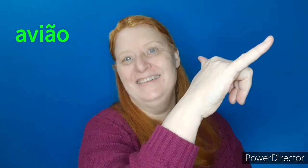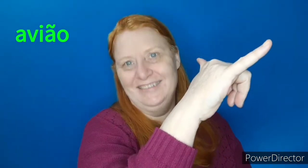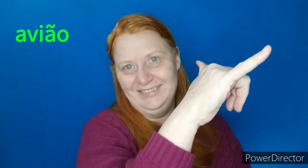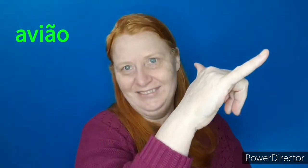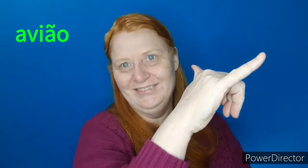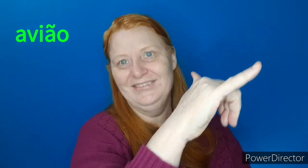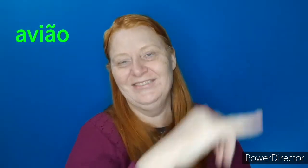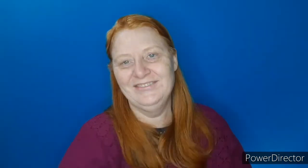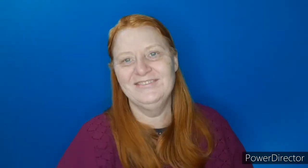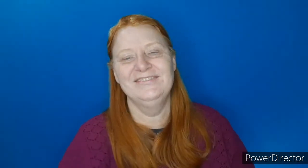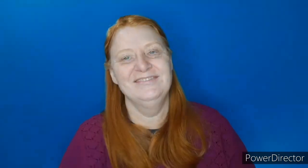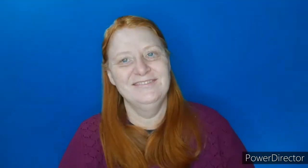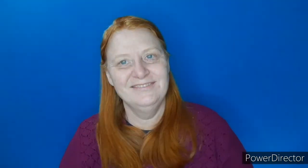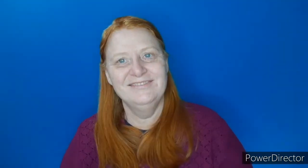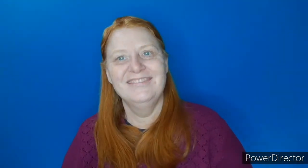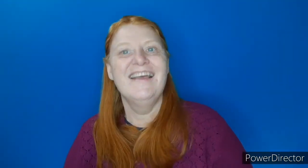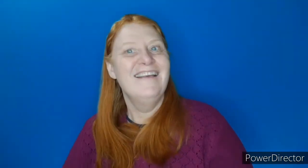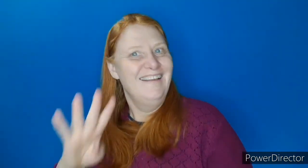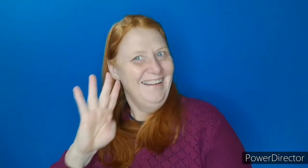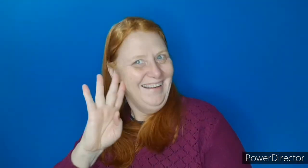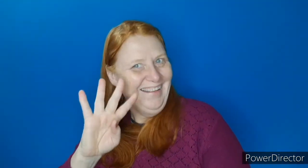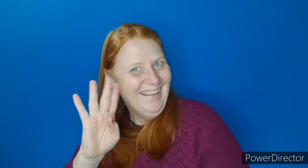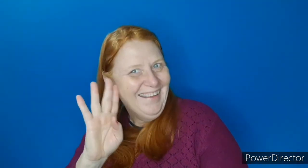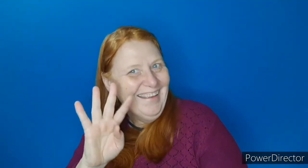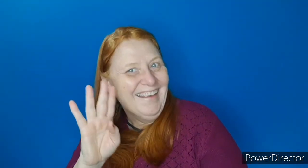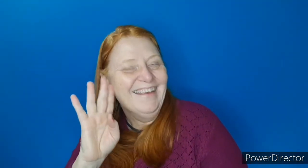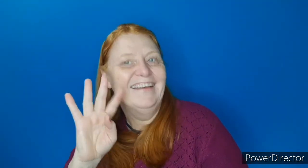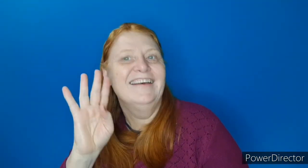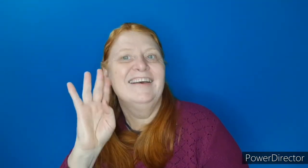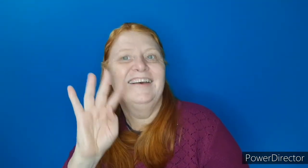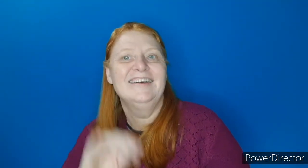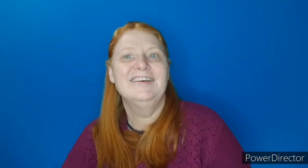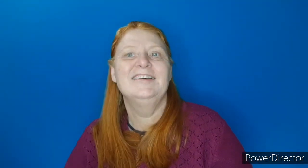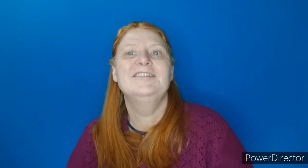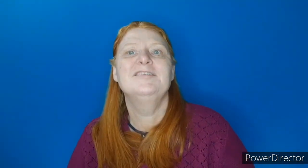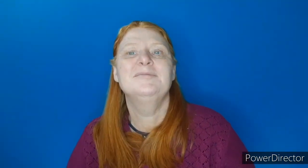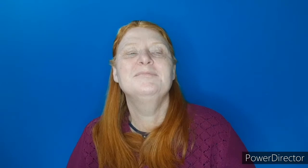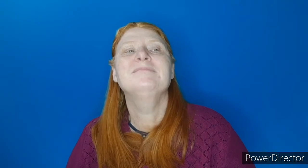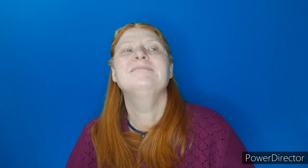Isso. Legal, né? Vamos fazer outra atividade?